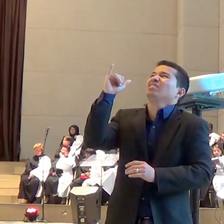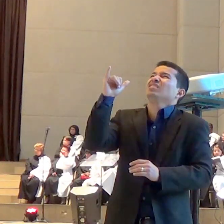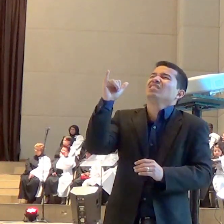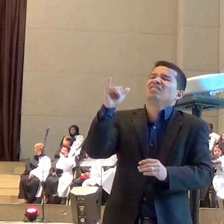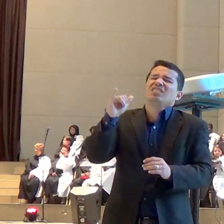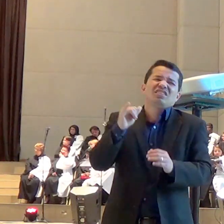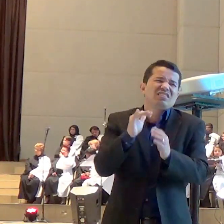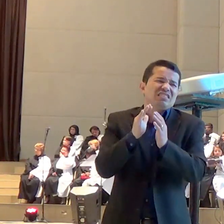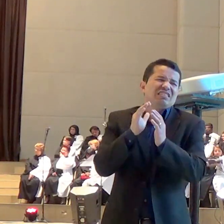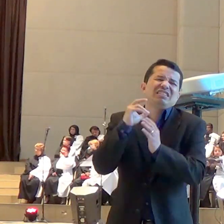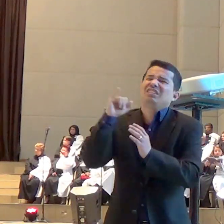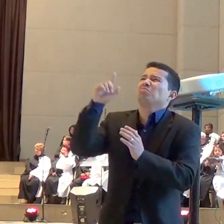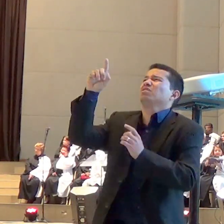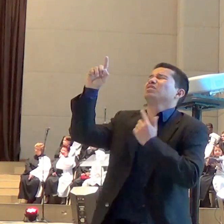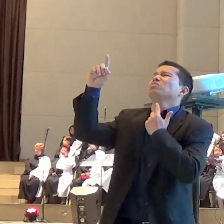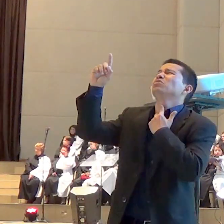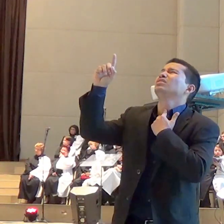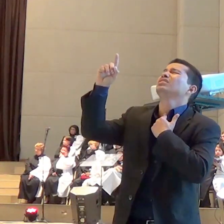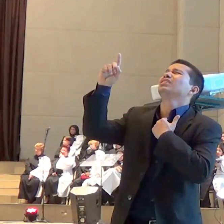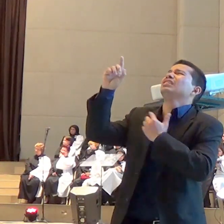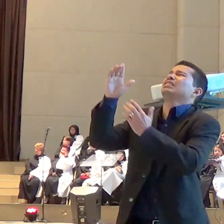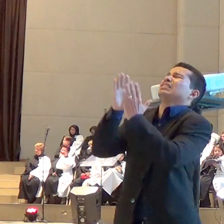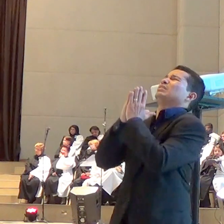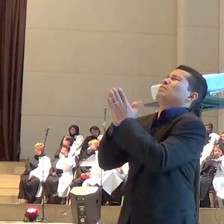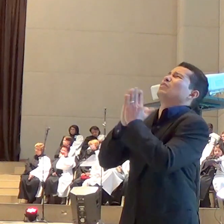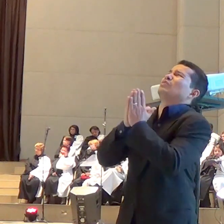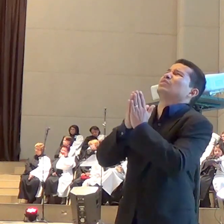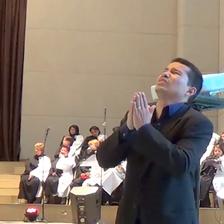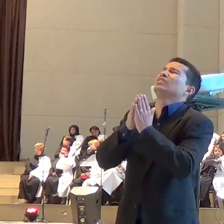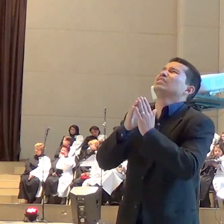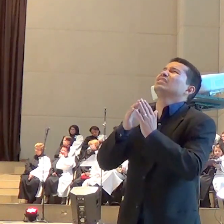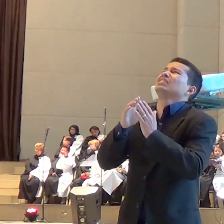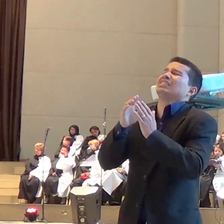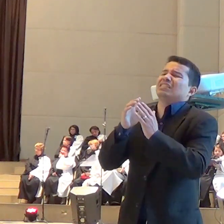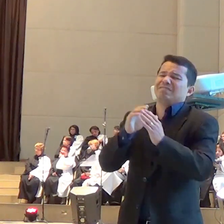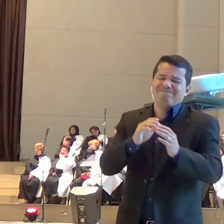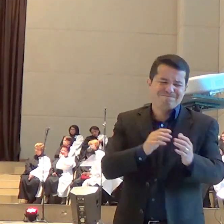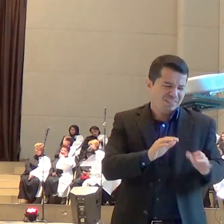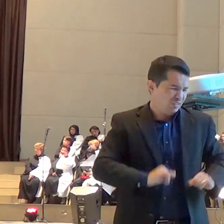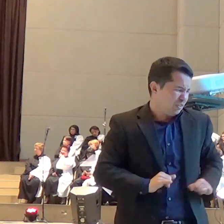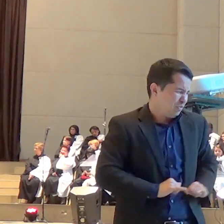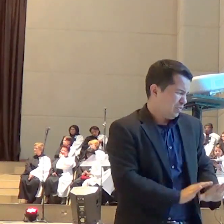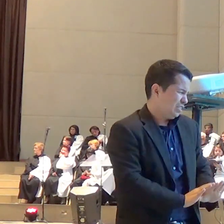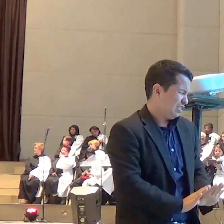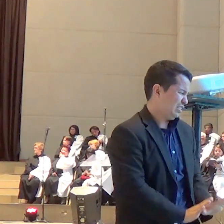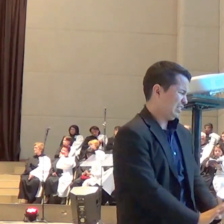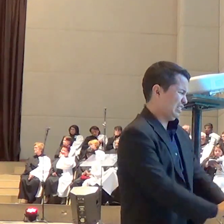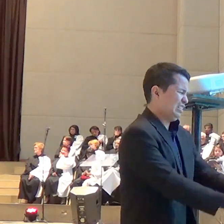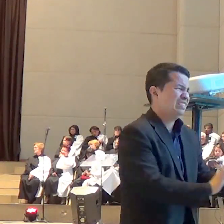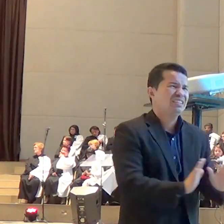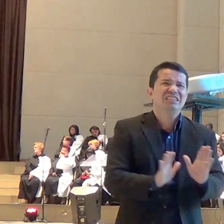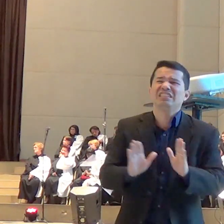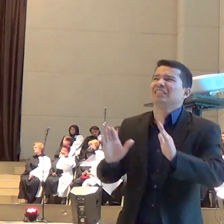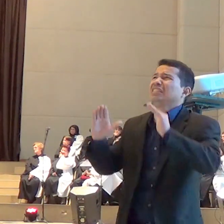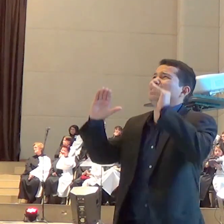feita a minha vontade mas a tua e apareceu lhe então um anjo do céu que o